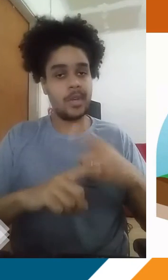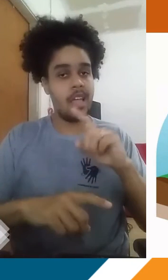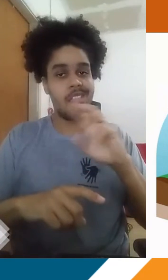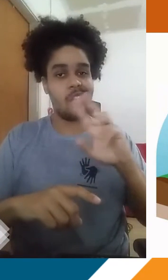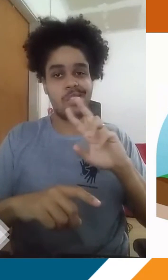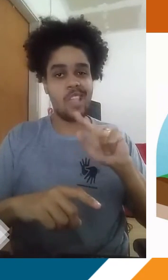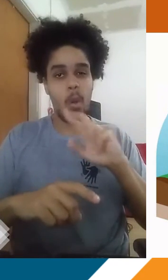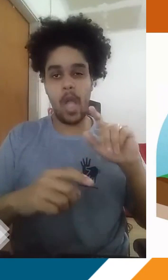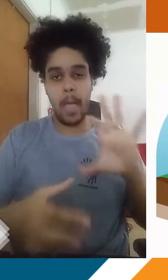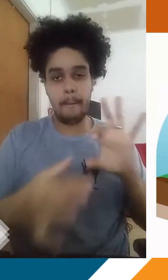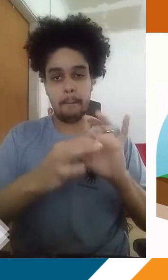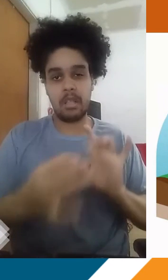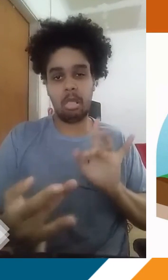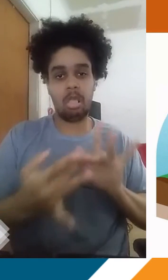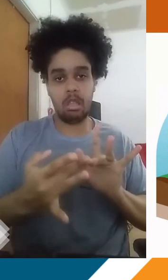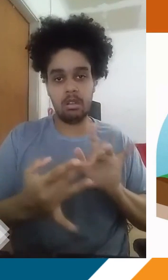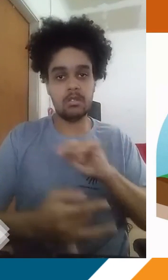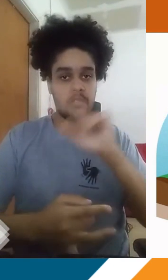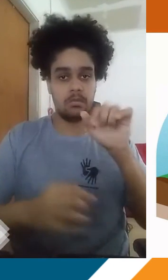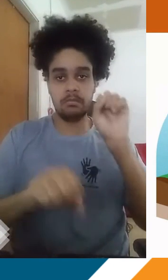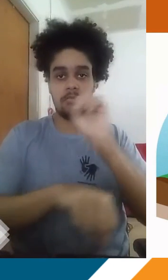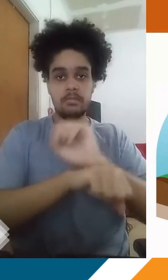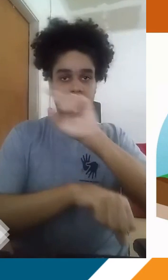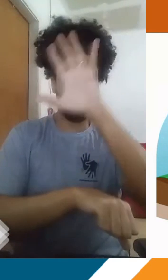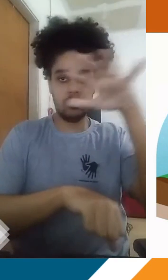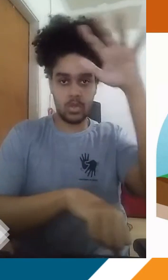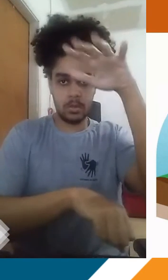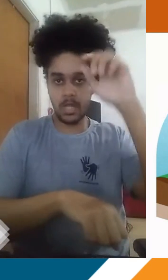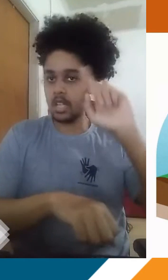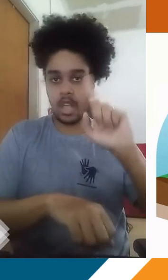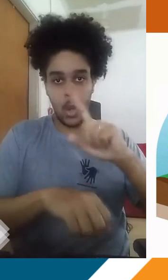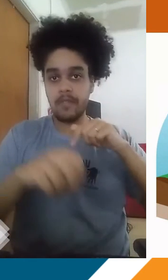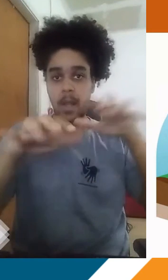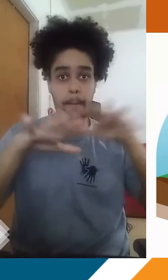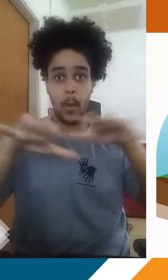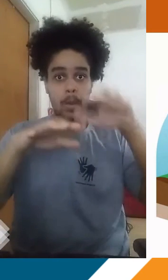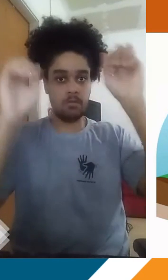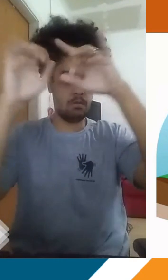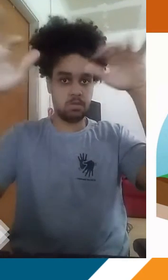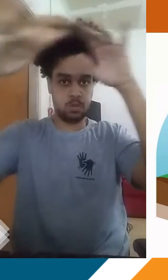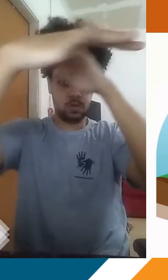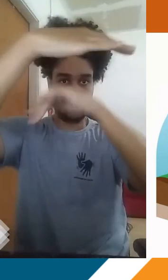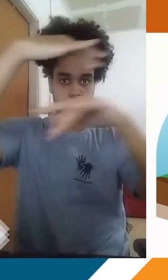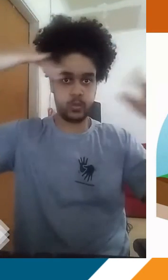que elas não ficam presas, fixadas no mesmo ponto do espaço. O ar à nossa volta está circulando. E,